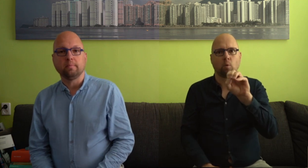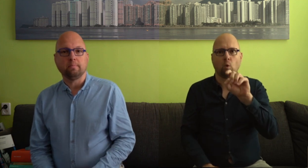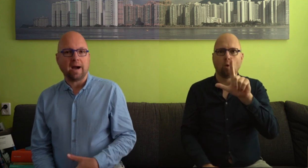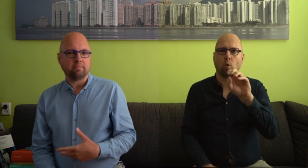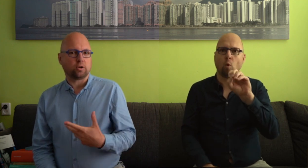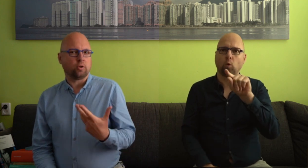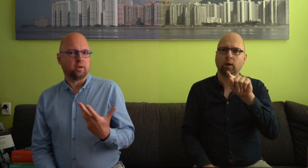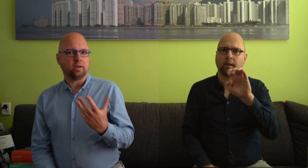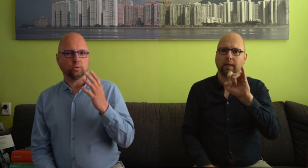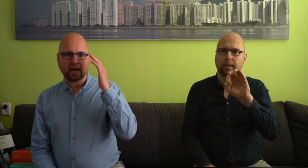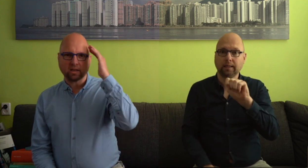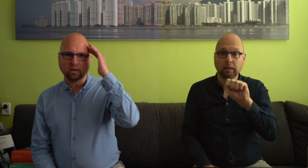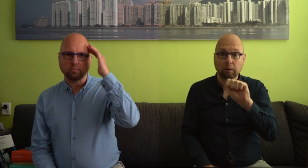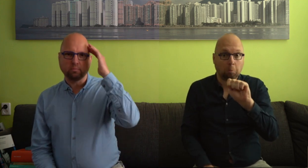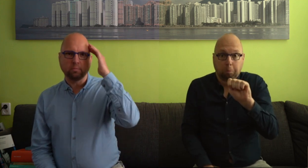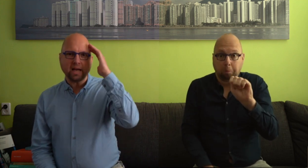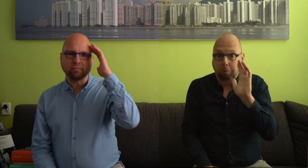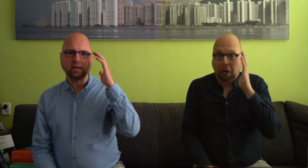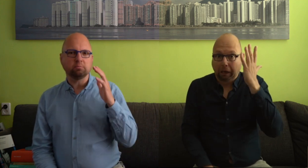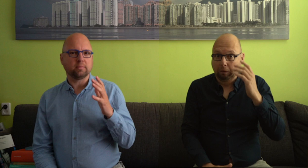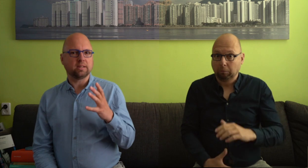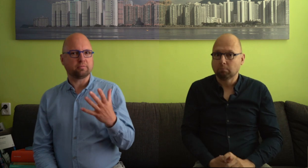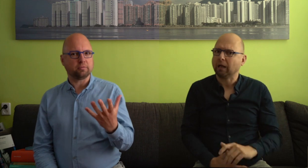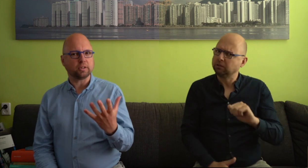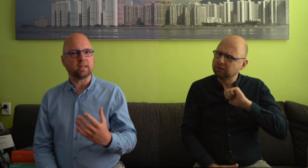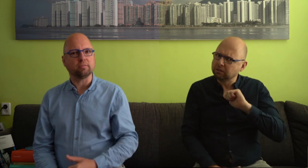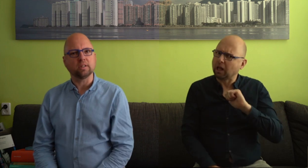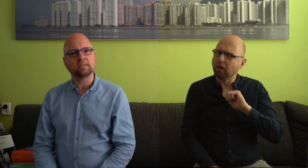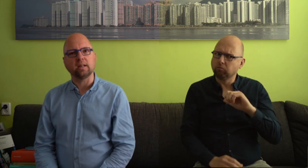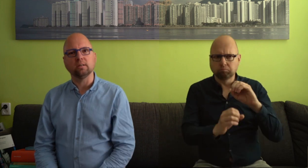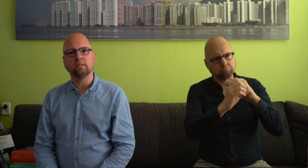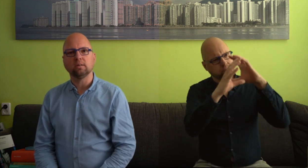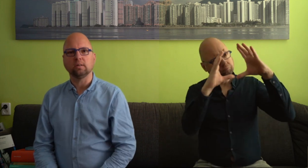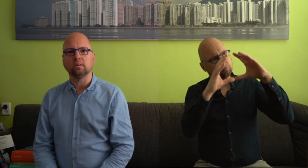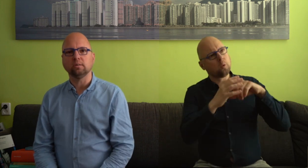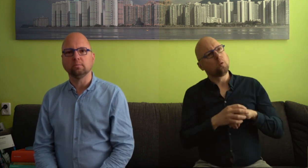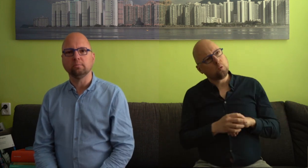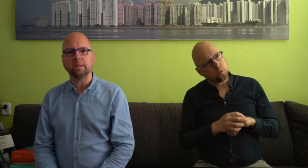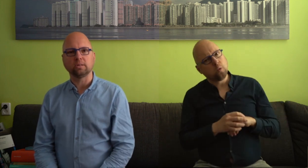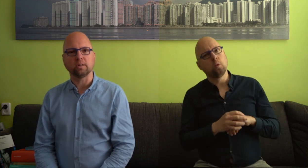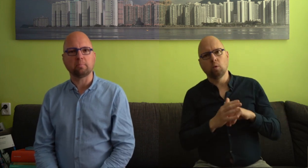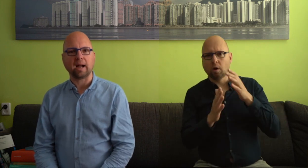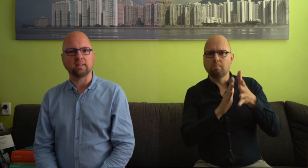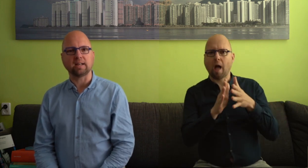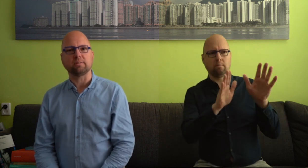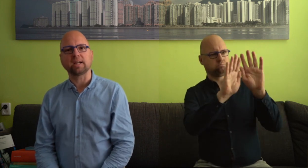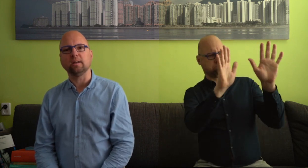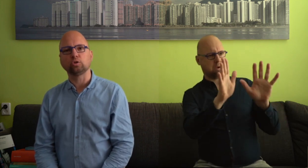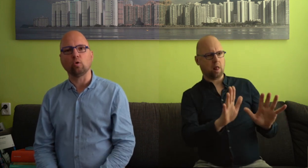Maar we kunnen in onze eigen beleving daarvan vaststellen van dat zijn beeldende gebaren. Die zijn waarschijnlijk zo